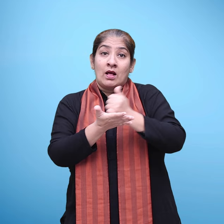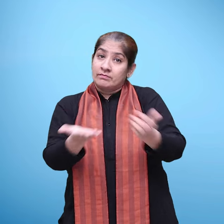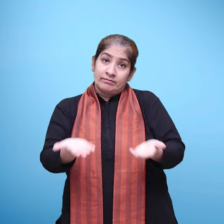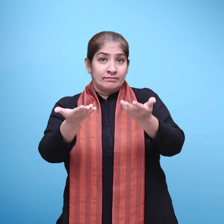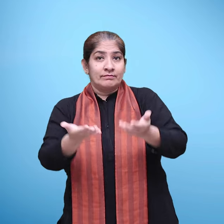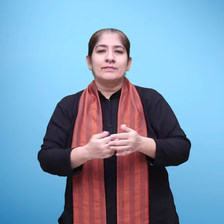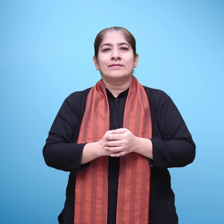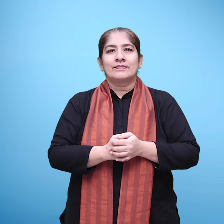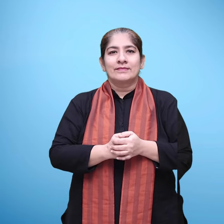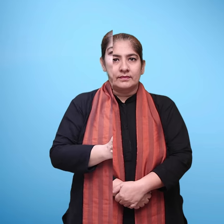उप्योग मिलाएं